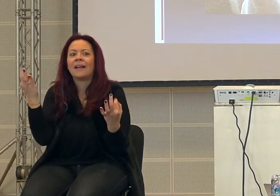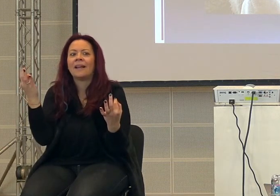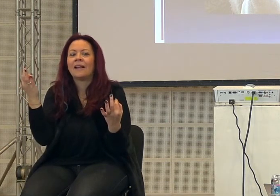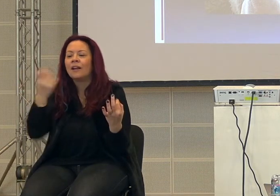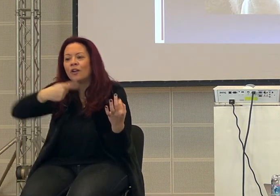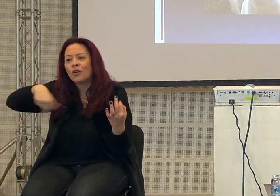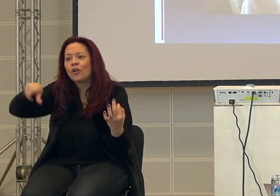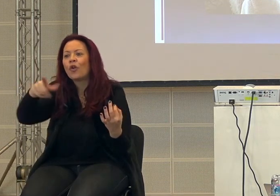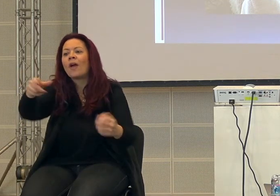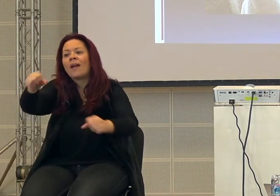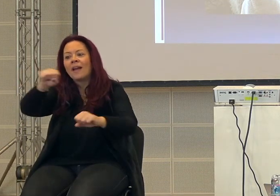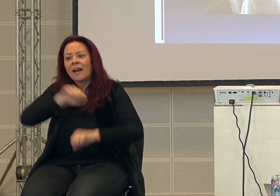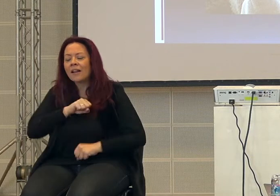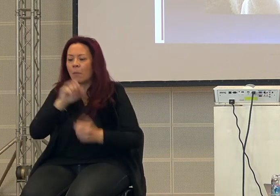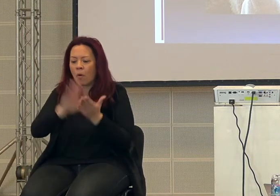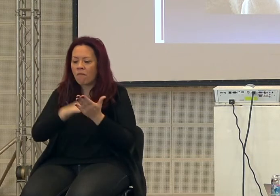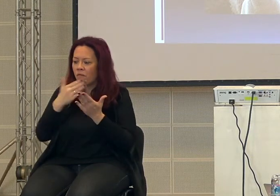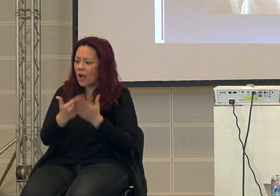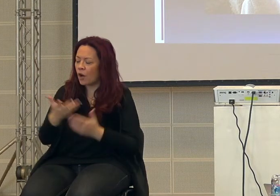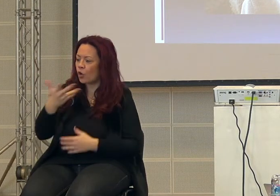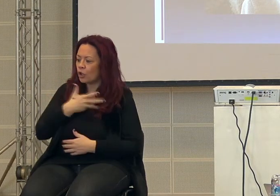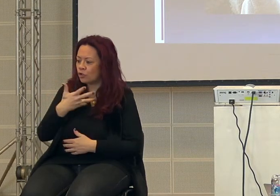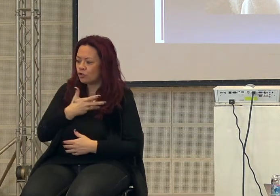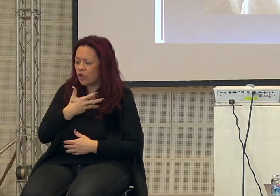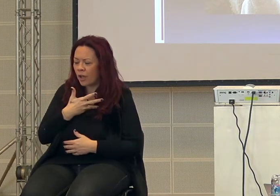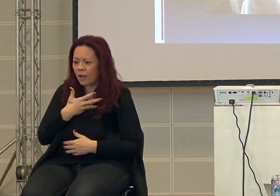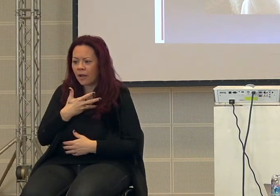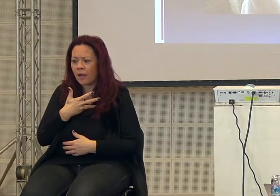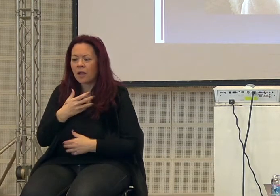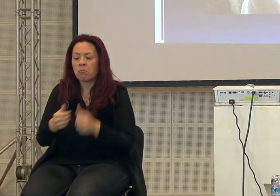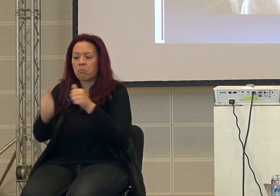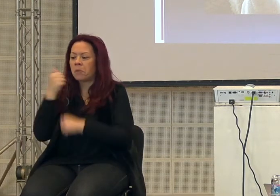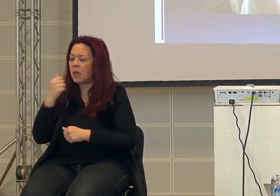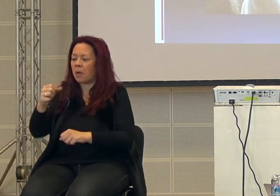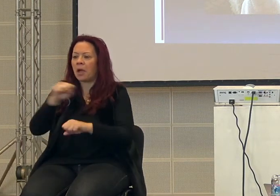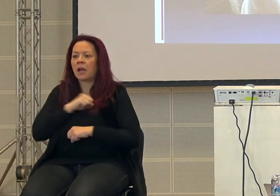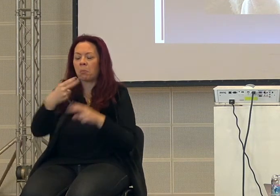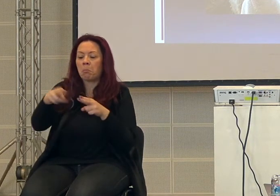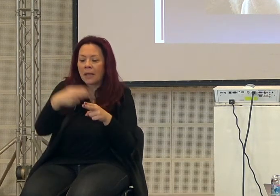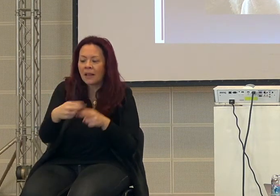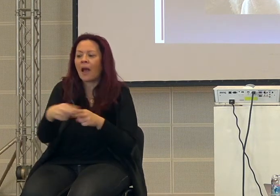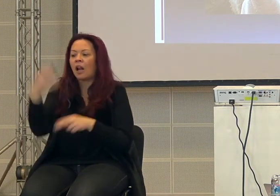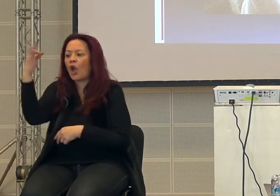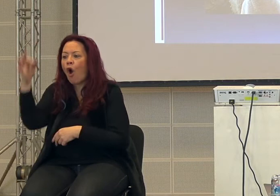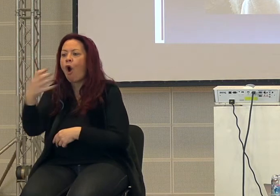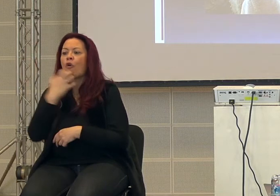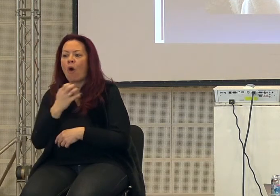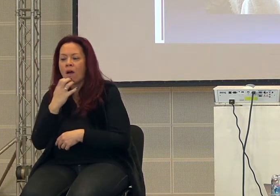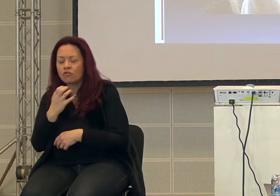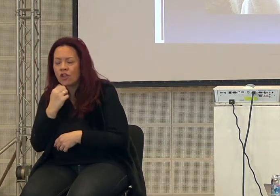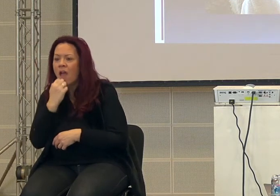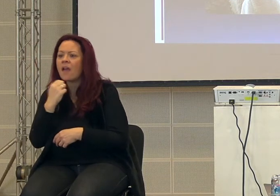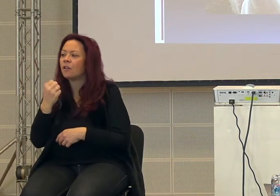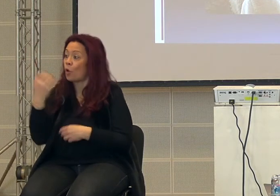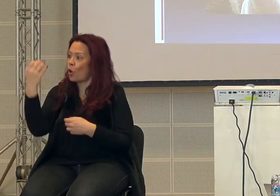noi crediamo che ci sia valore, prima credevamo nei metalli come l'oro e l'argento, che sì, sono rari,